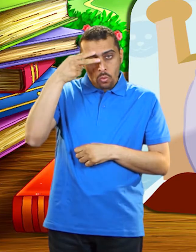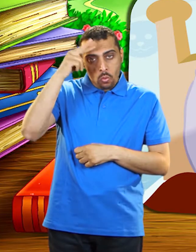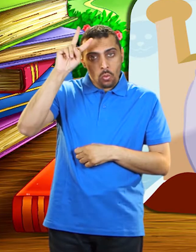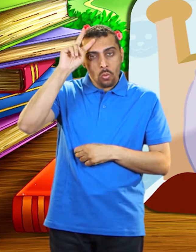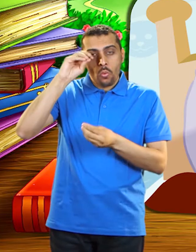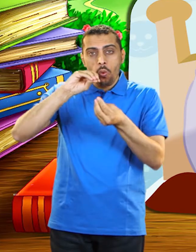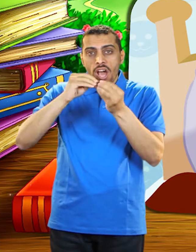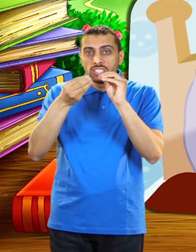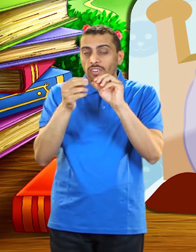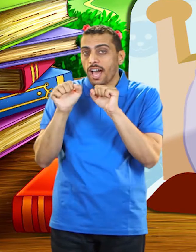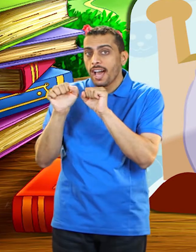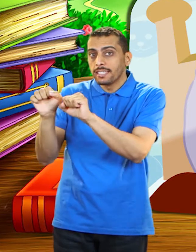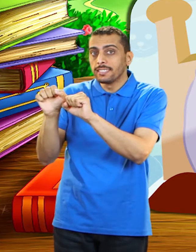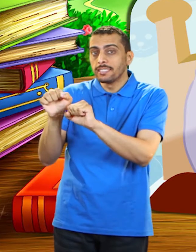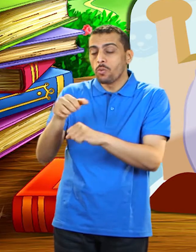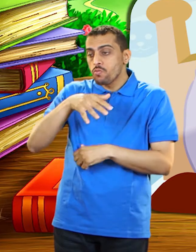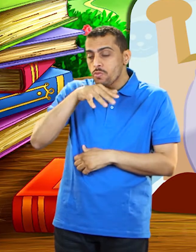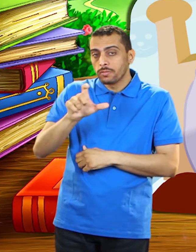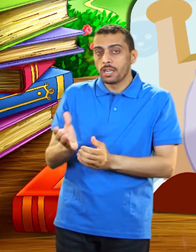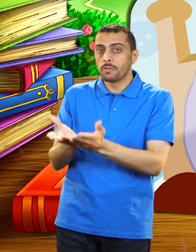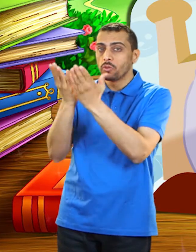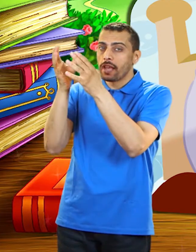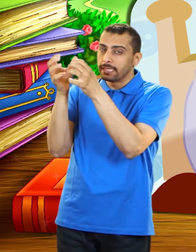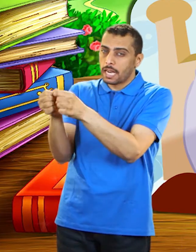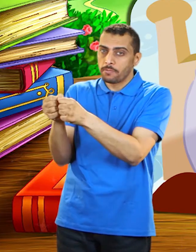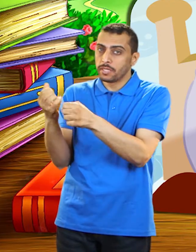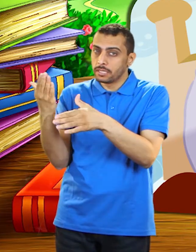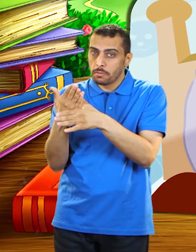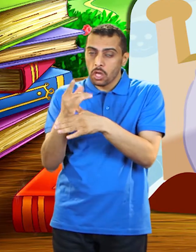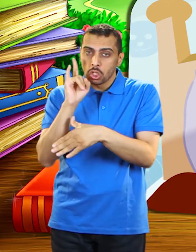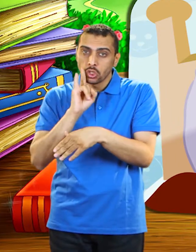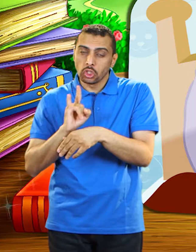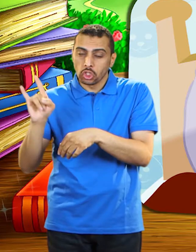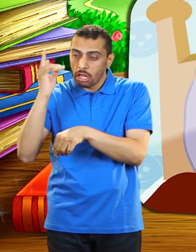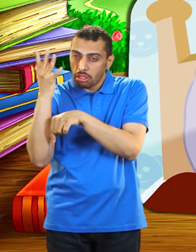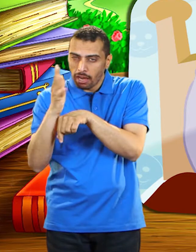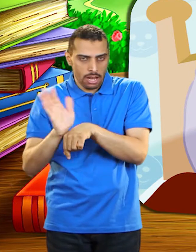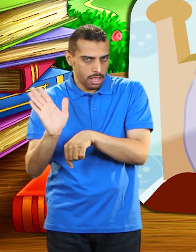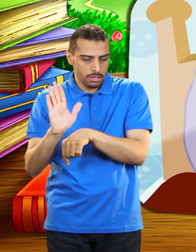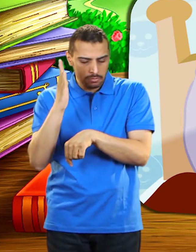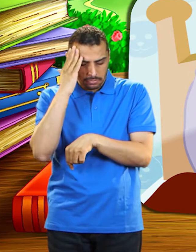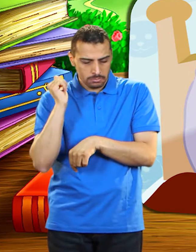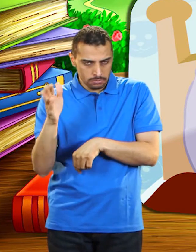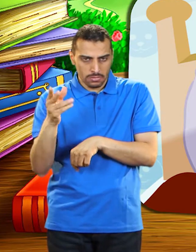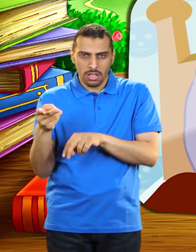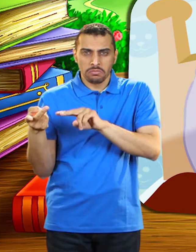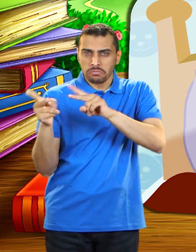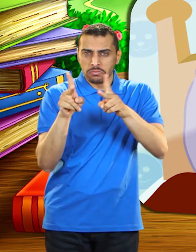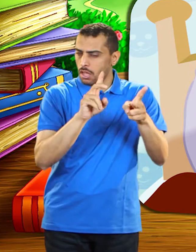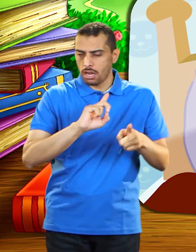محددة له عليه الصلاة والسلام حتى لا يخدعنا الشيطان ويأتينا في المنام على صورة